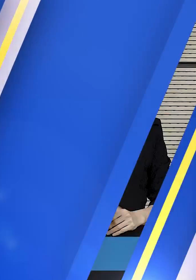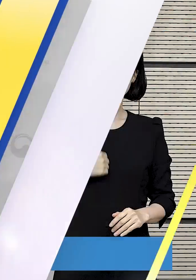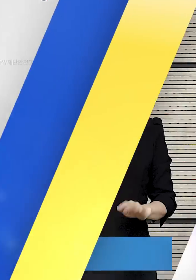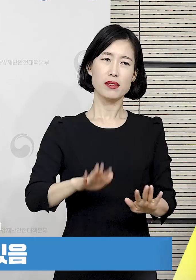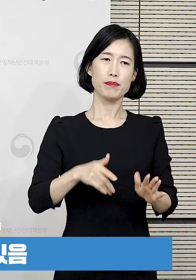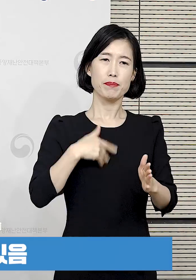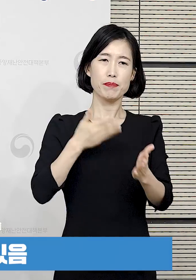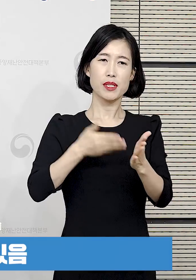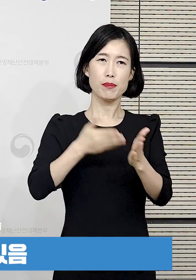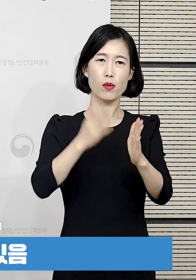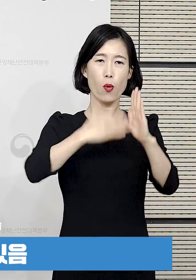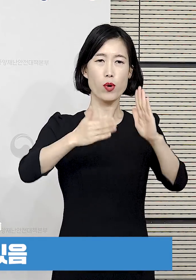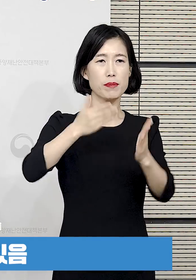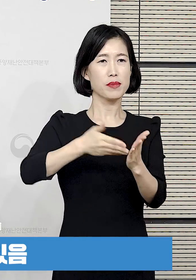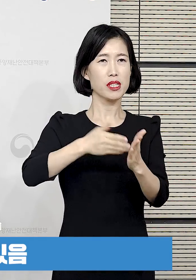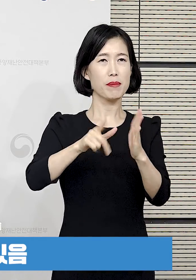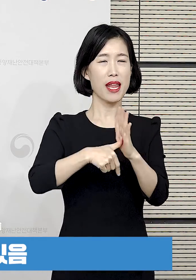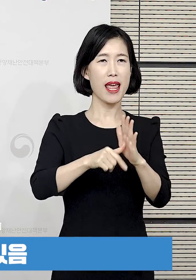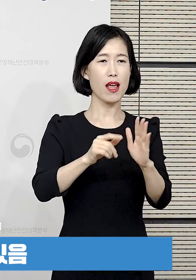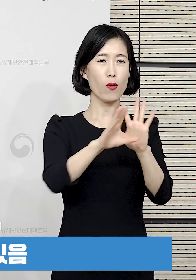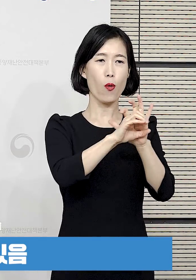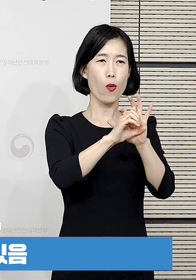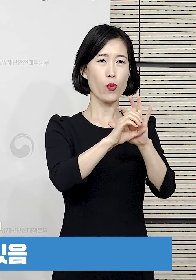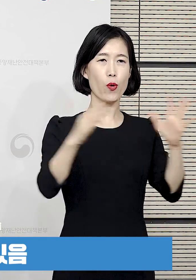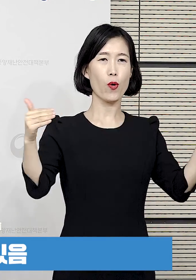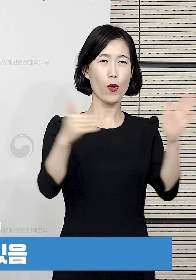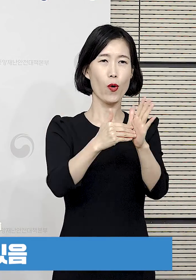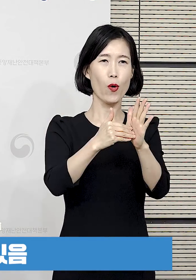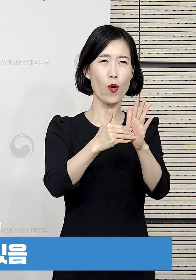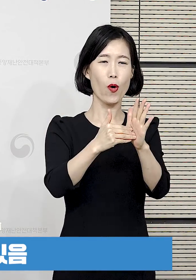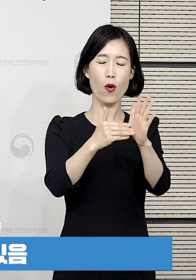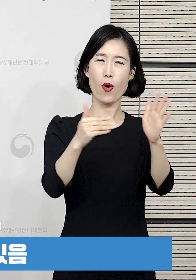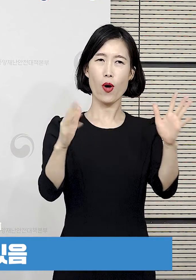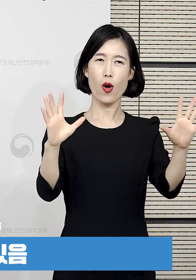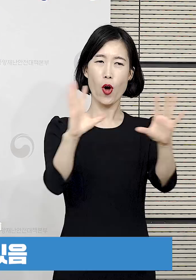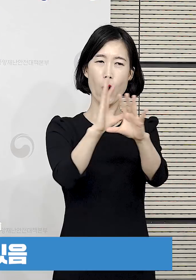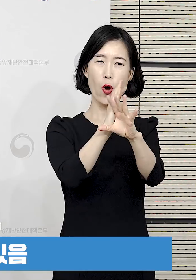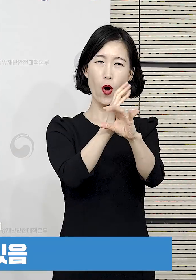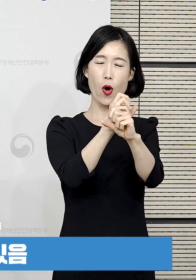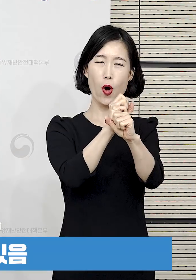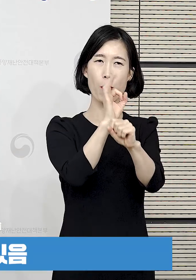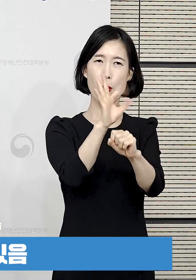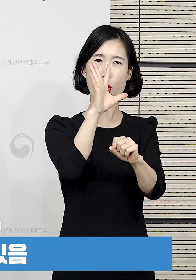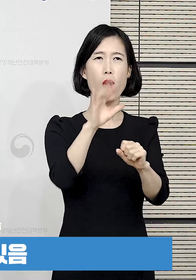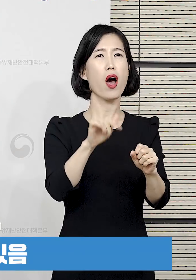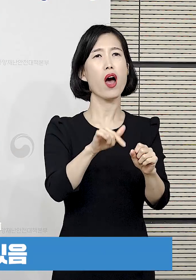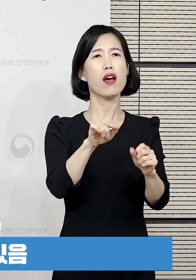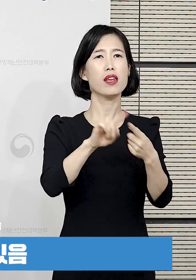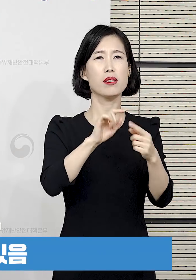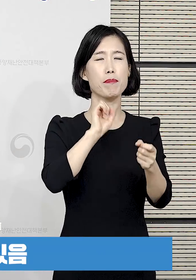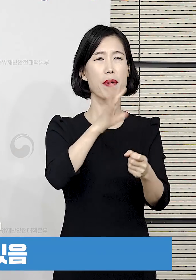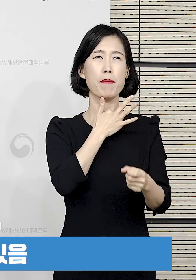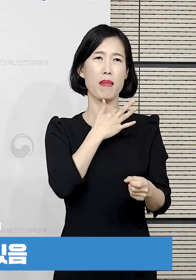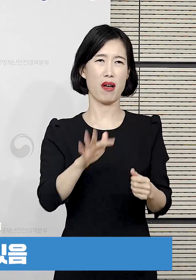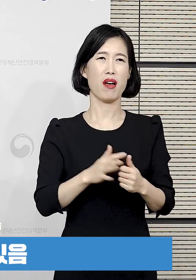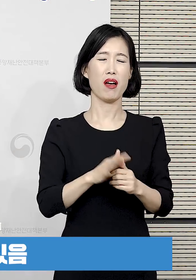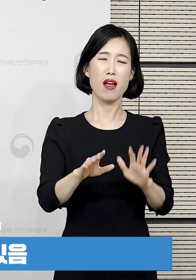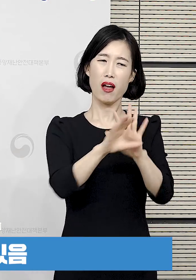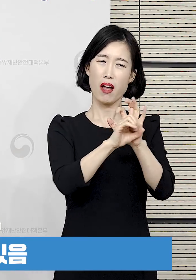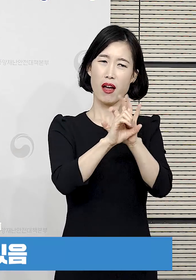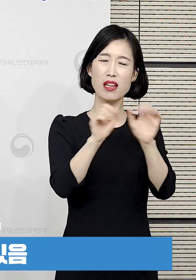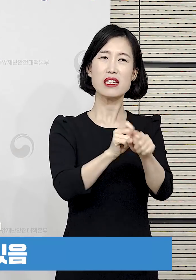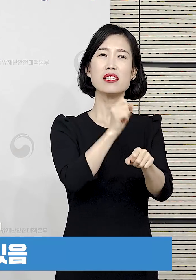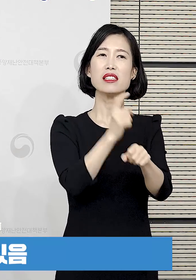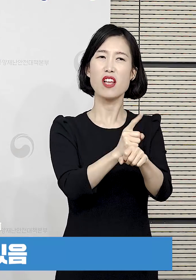저희가 종식이라는 언급을 브리핑해서 거의 한 적은 없다라고 제가